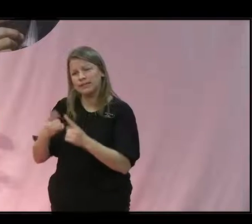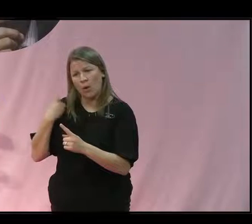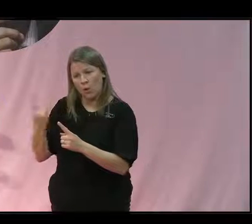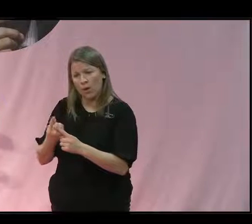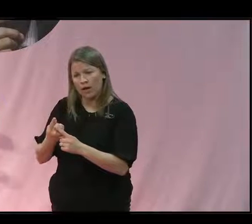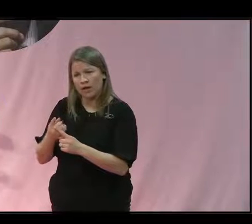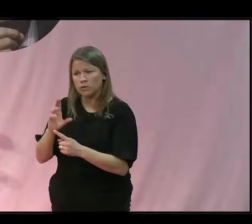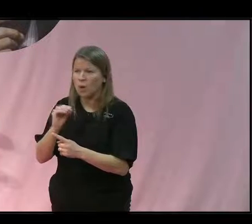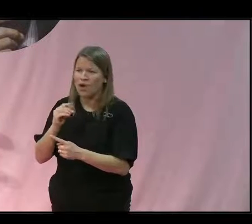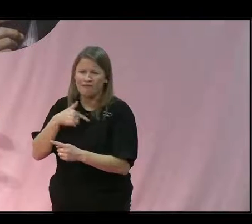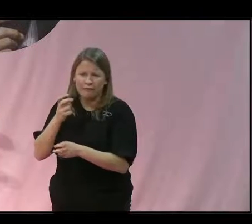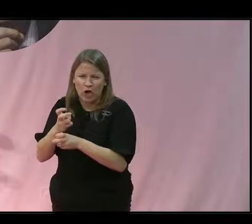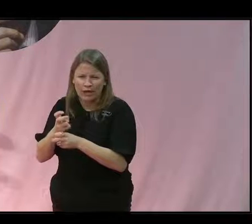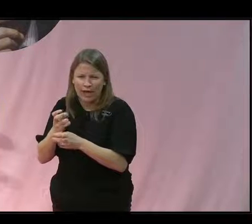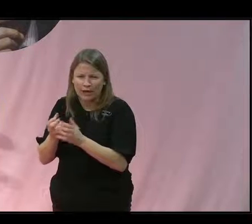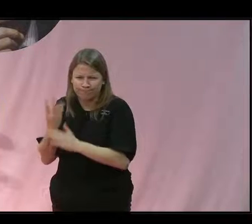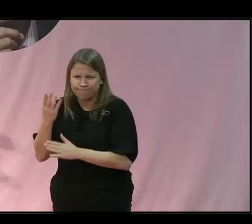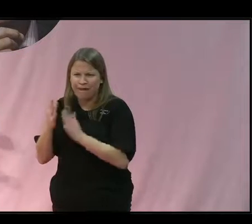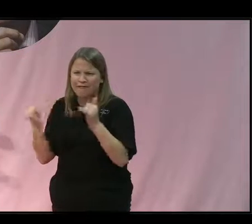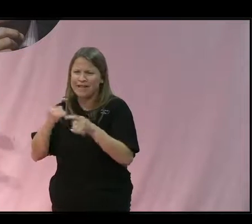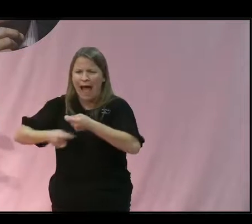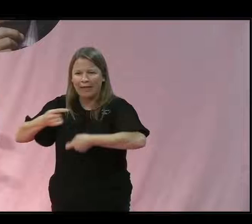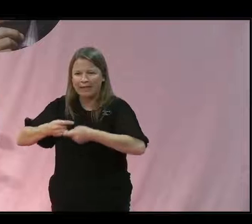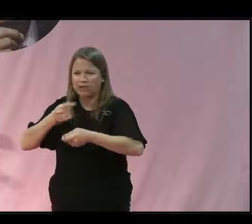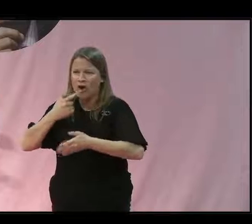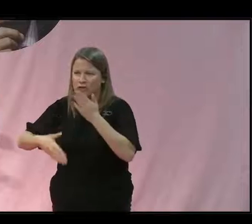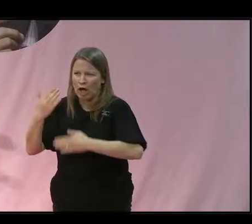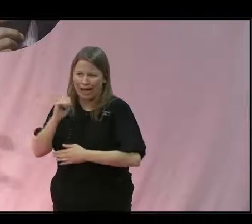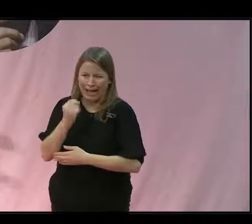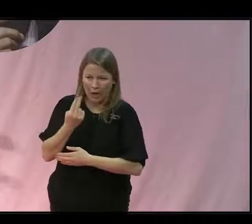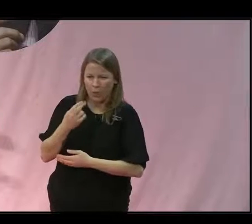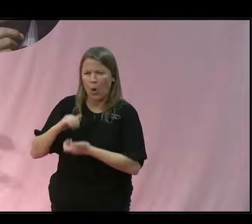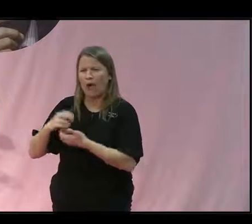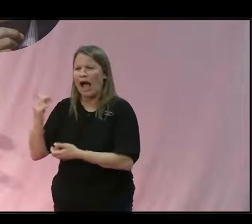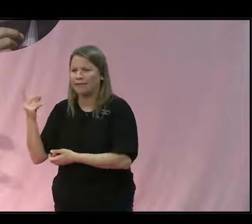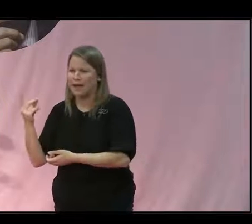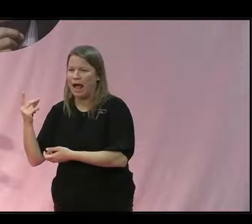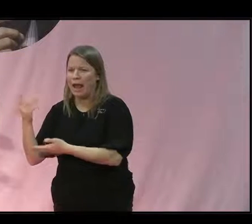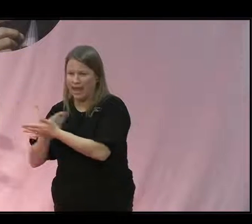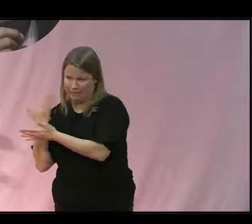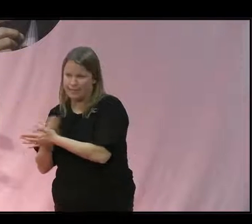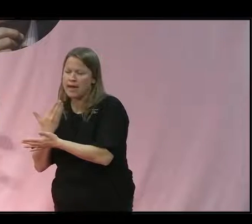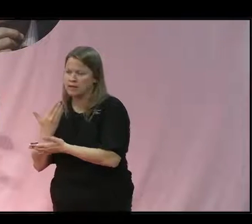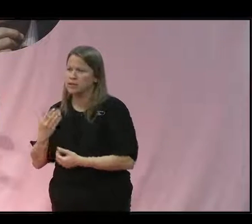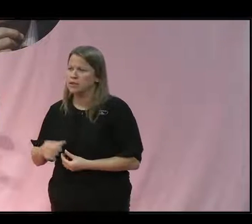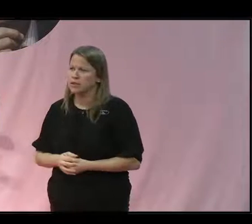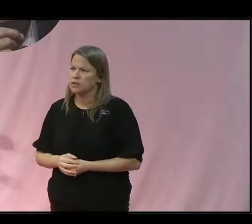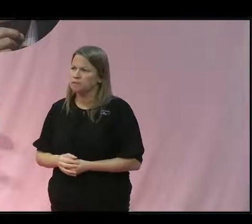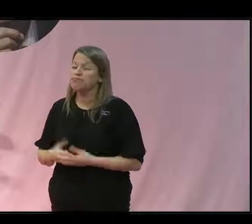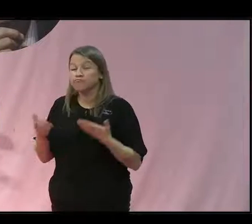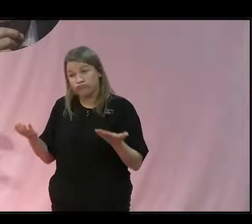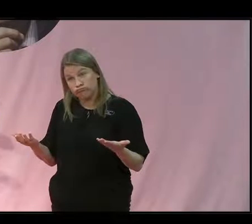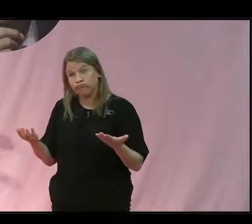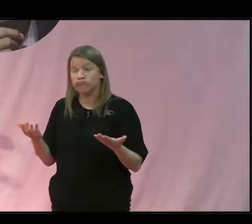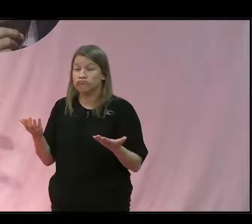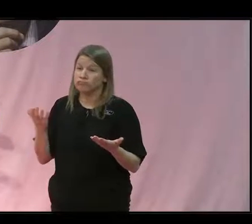på att ta fram ett frihandelsavtal mellan EU och länderna i Latinamerika, Mercosur-gruppen. Där, det skulle man ju